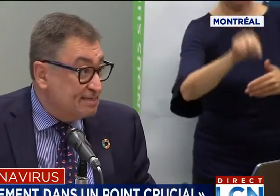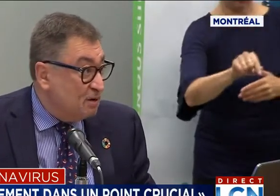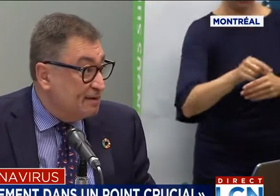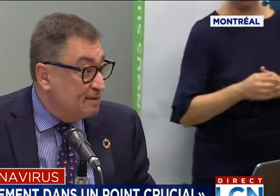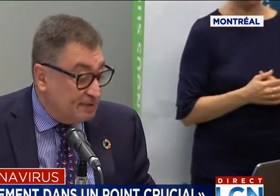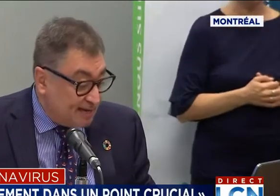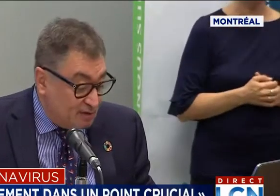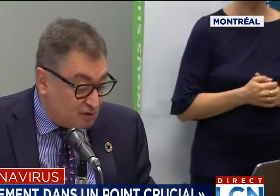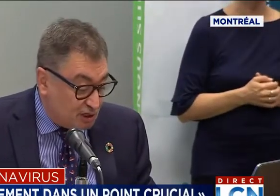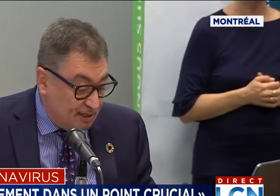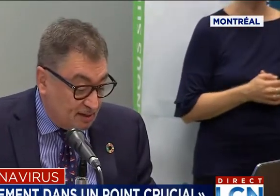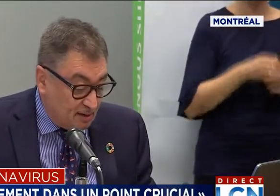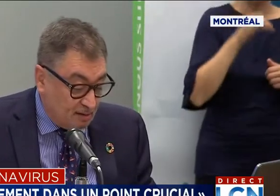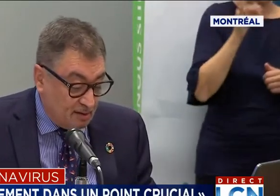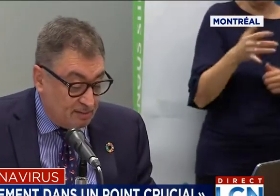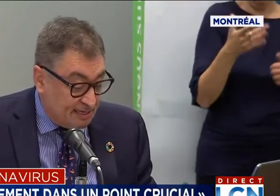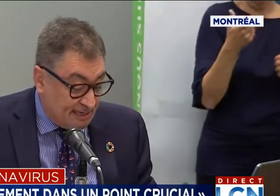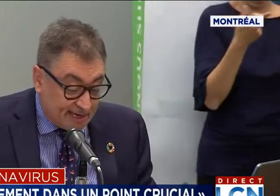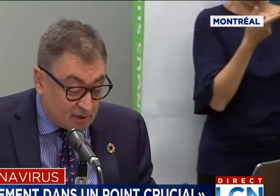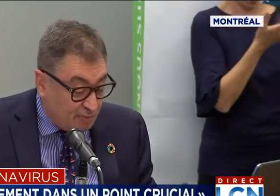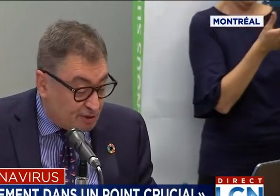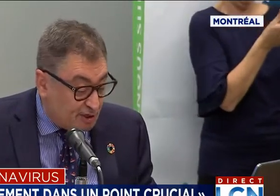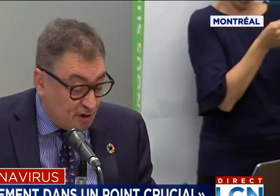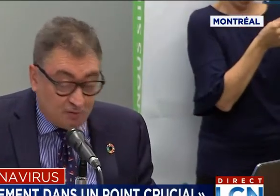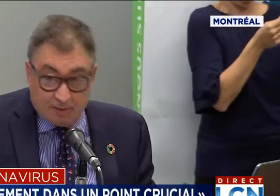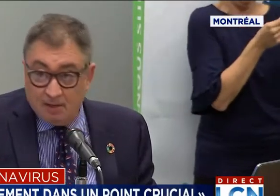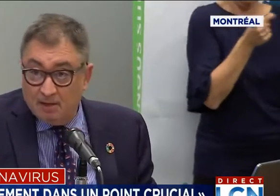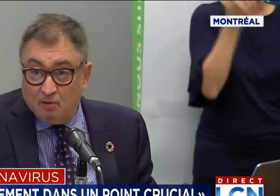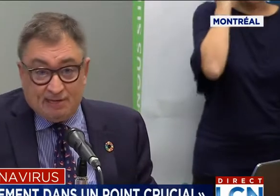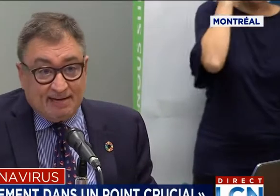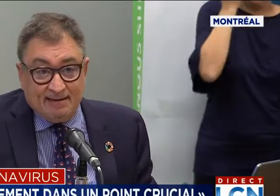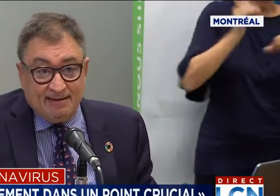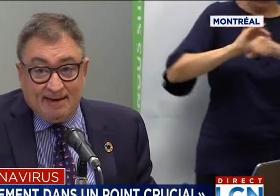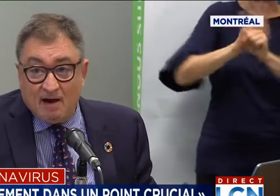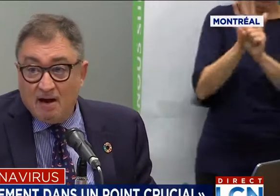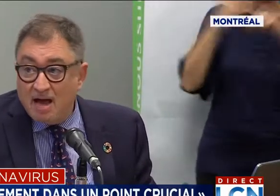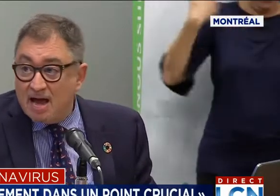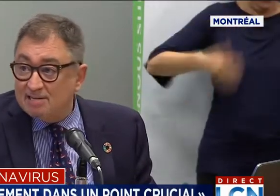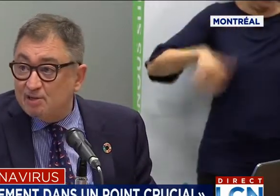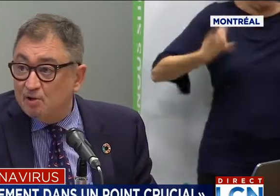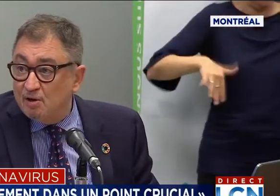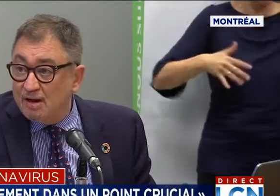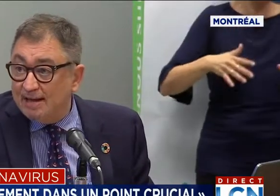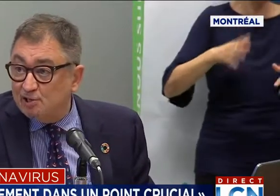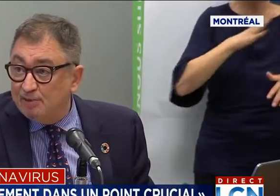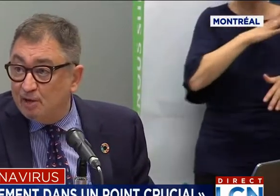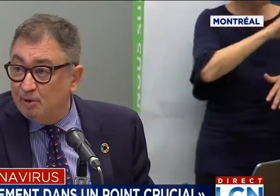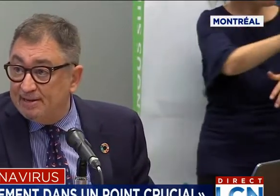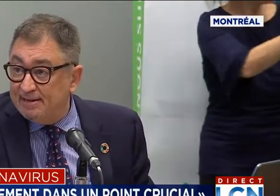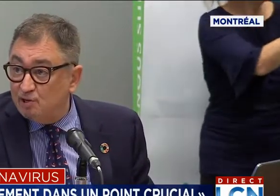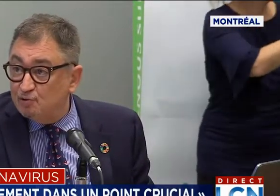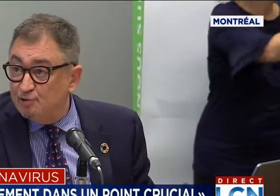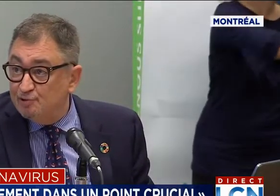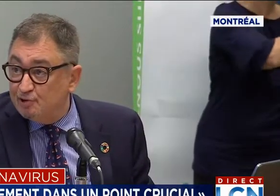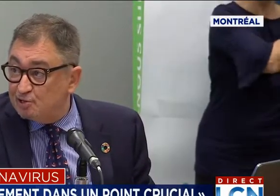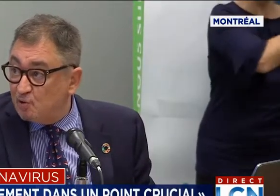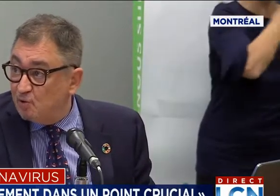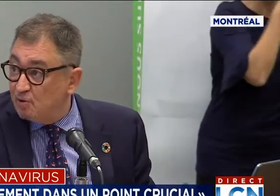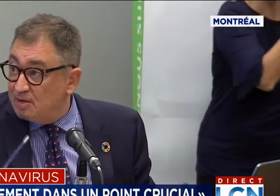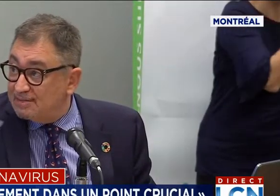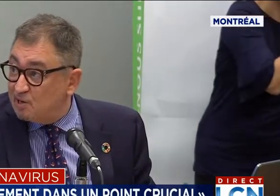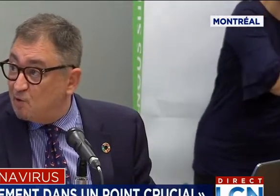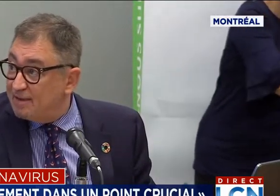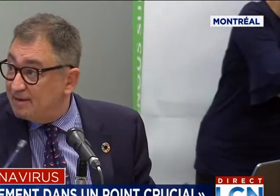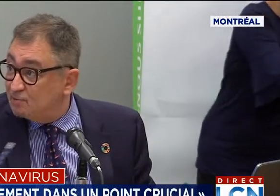milieux, je l'ai dit, ont été très touchés, certaines régions plus que d'autres. On s'attendait d'ailleurs à ce que la région métropolitaine, compte tenu de